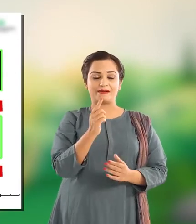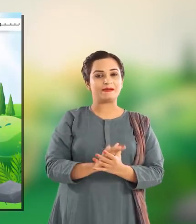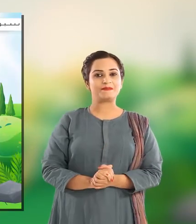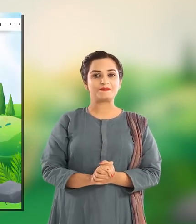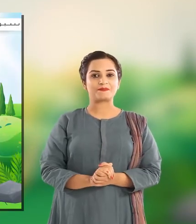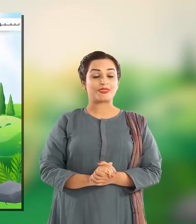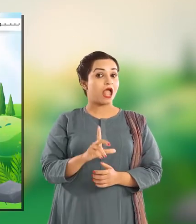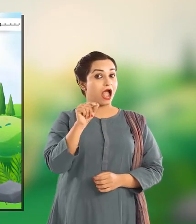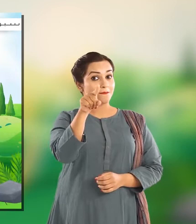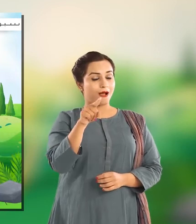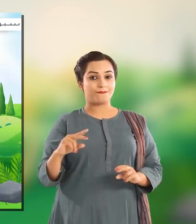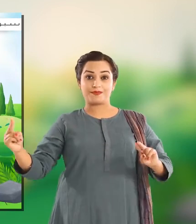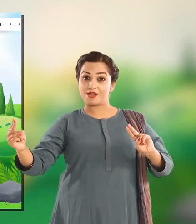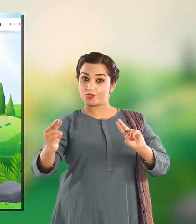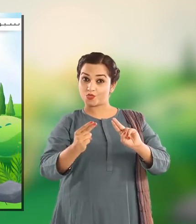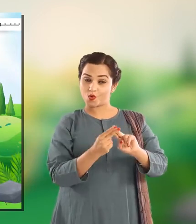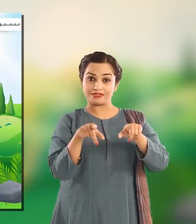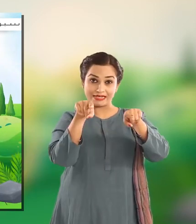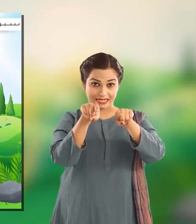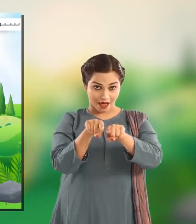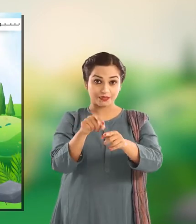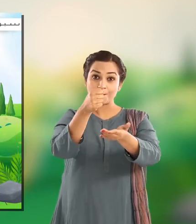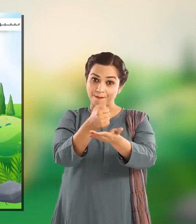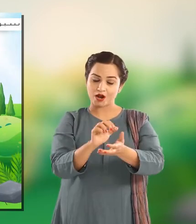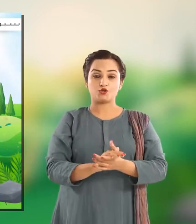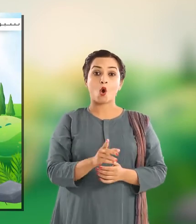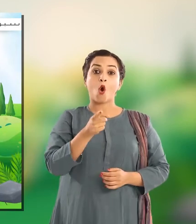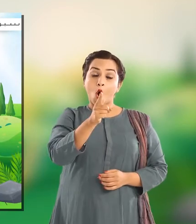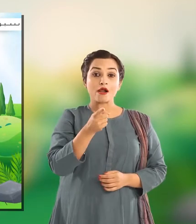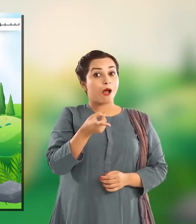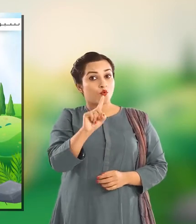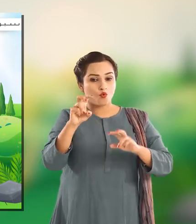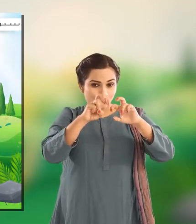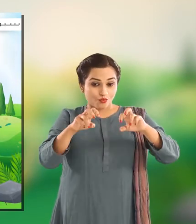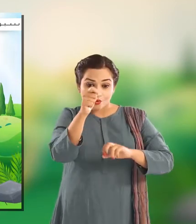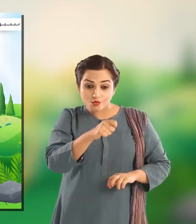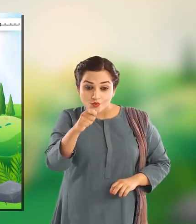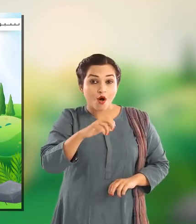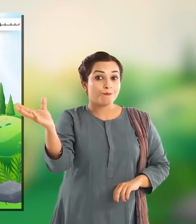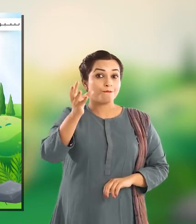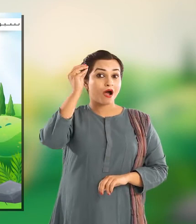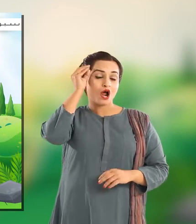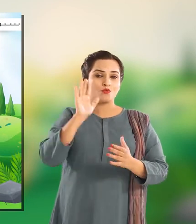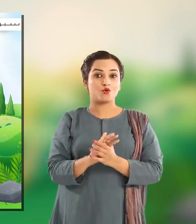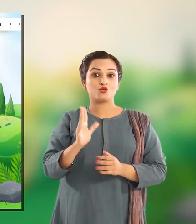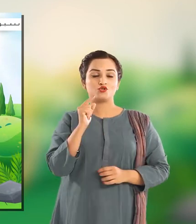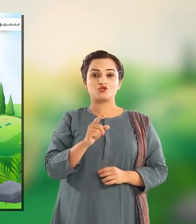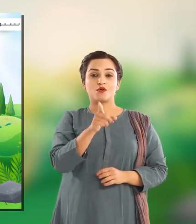اب اپنے ساتھیوں کے ساتھ مل کے کچھ ایسی اشیا کا پتہ چلائیں جو ہیٹ اور لائٹ